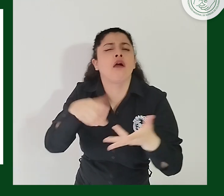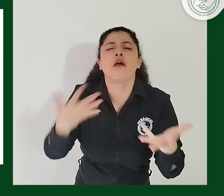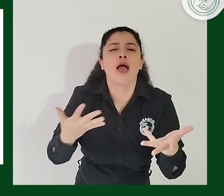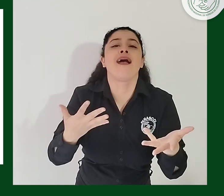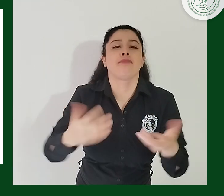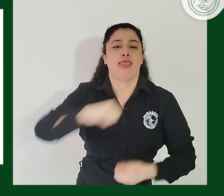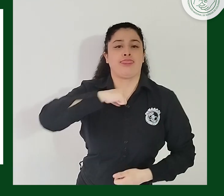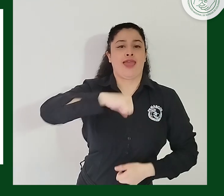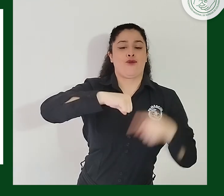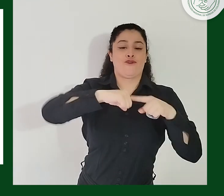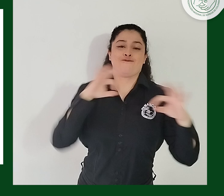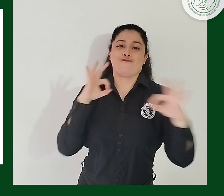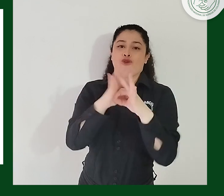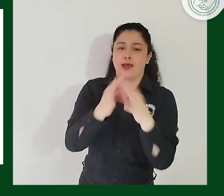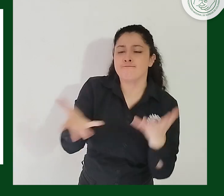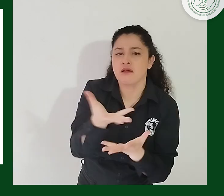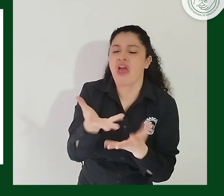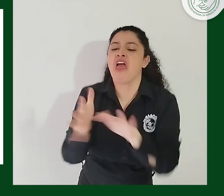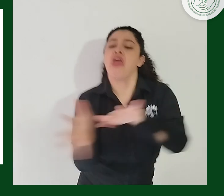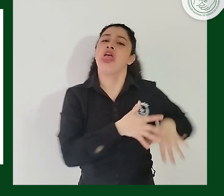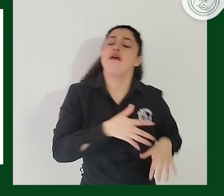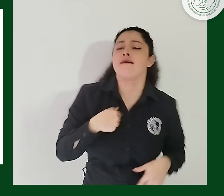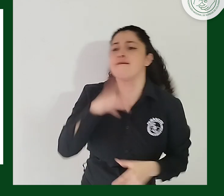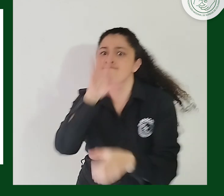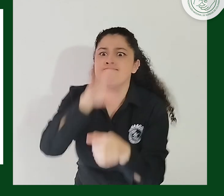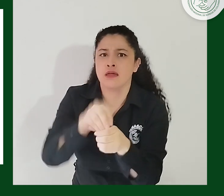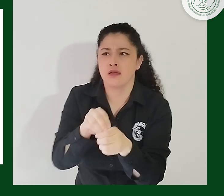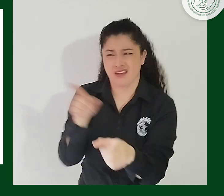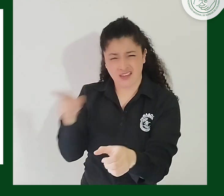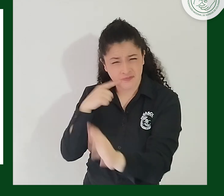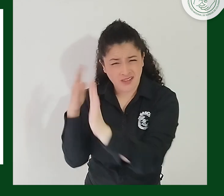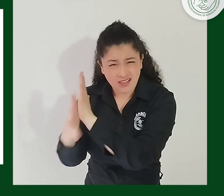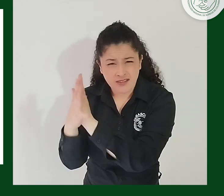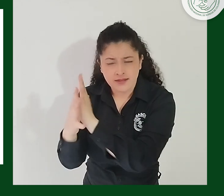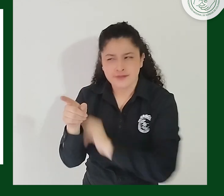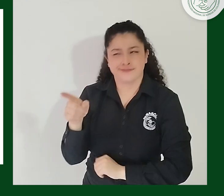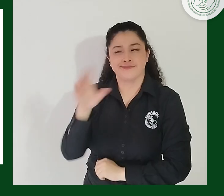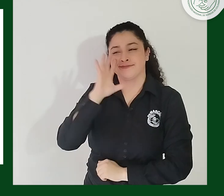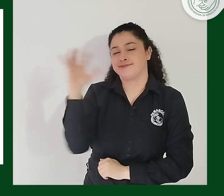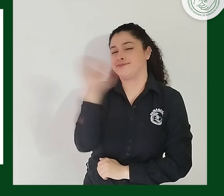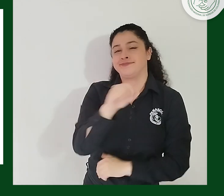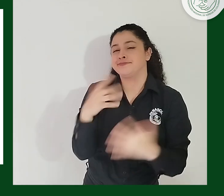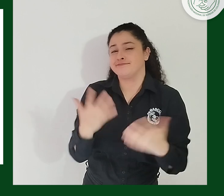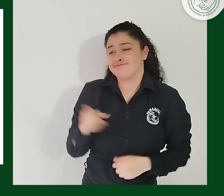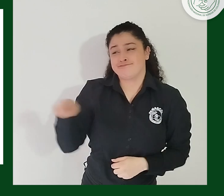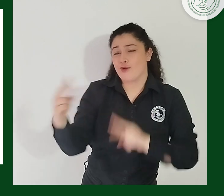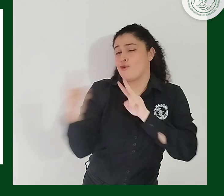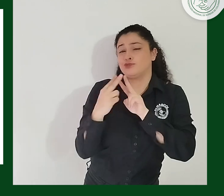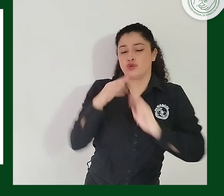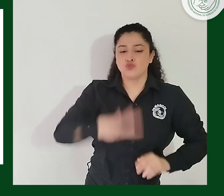de escucha y retroalimentación desde el enfoque de los derechos, evidencia un desconocimiento de la misionalidad